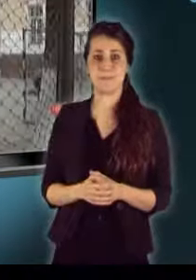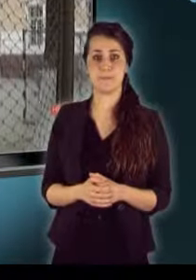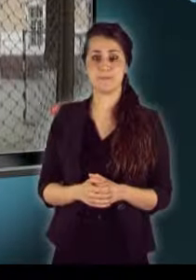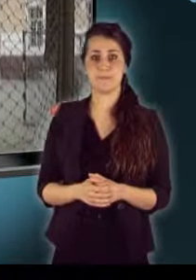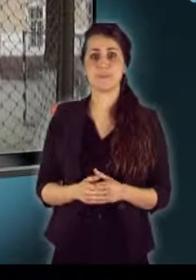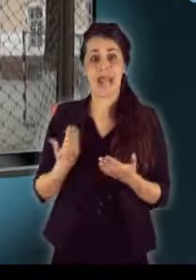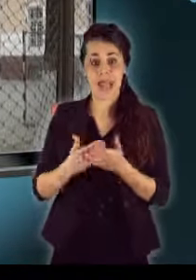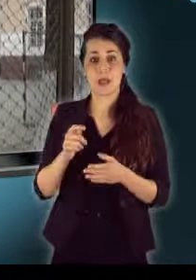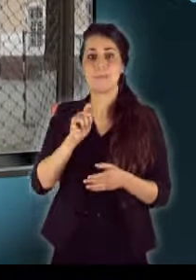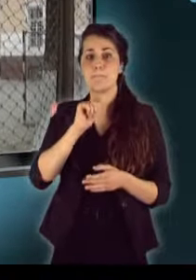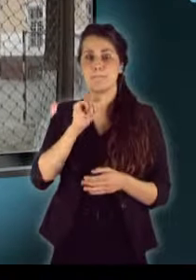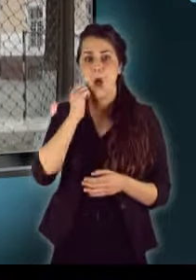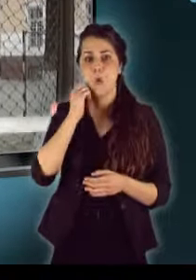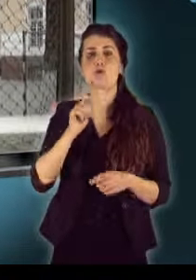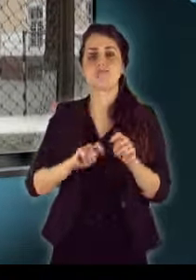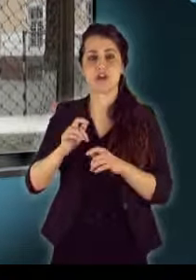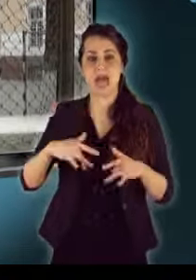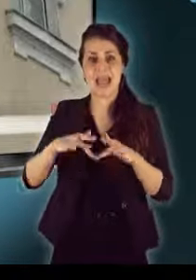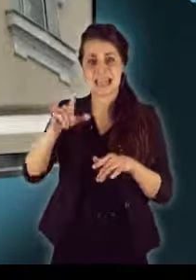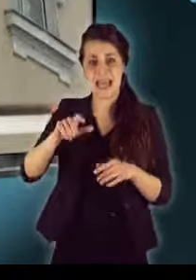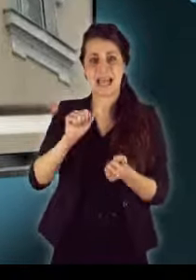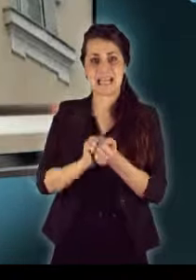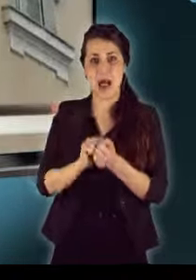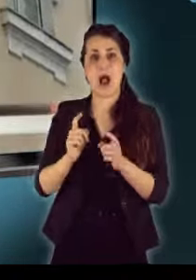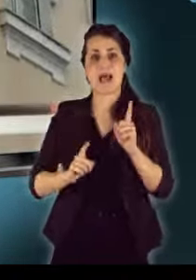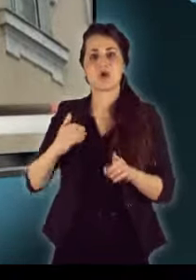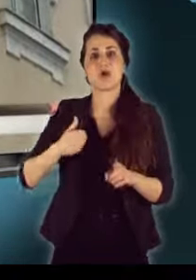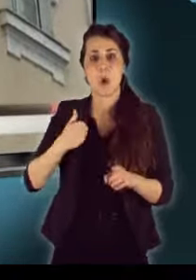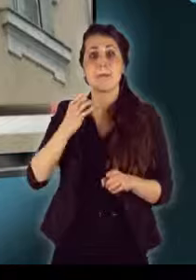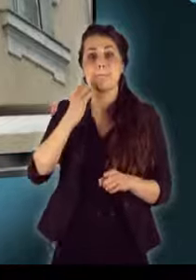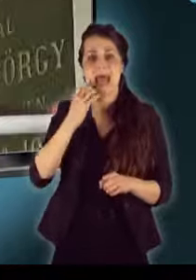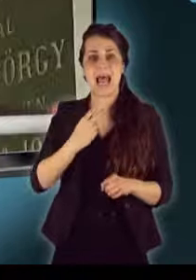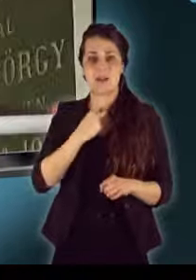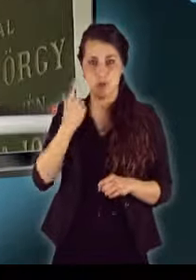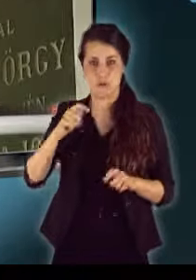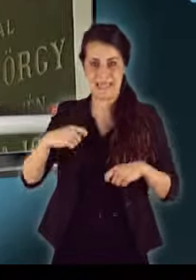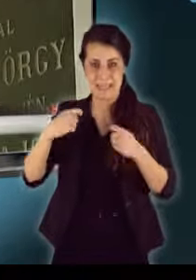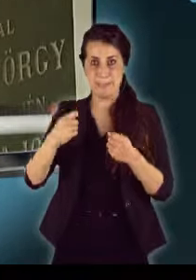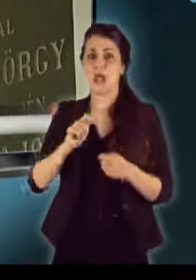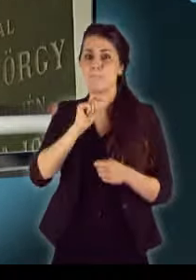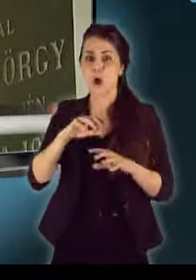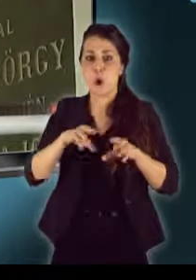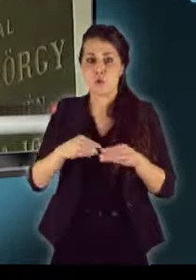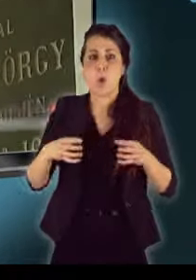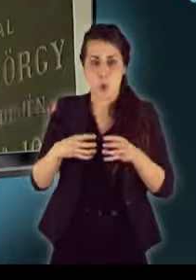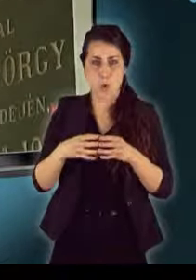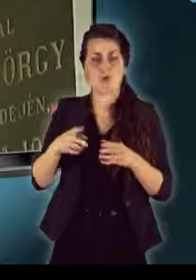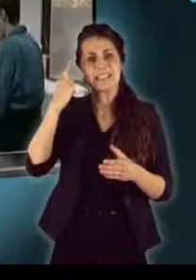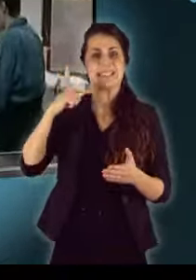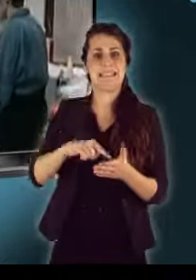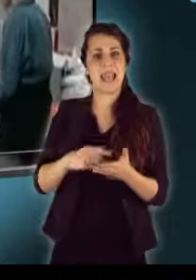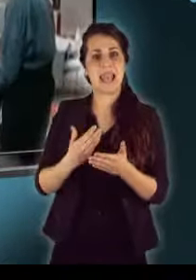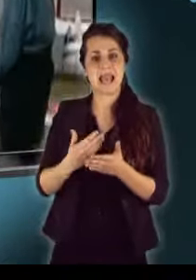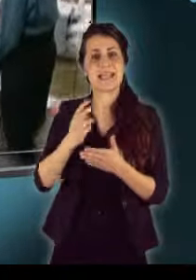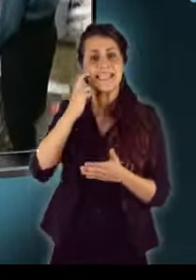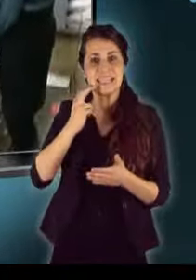Ez a Marosvásárhelyi 2-es számú általános iskola Bernádi György építette. A magyar szülők közössége ezért tűzte ki célul,